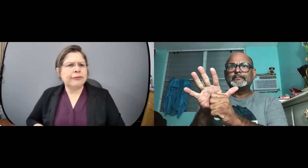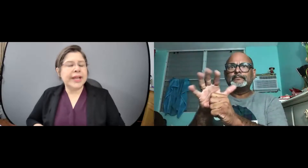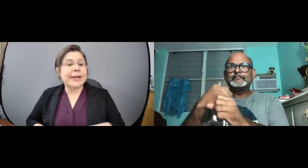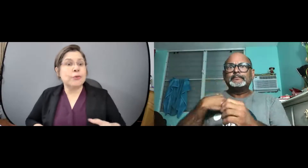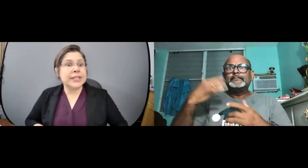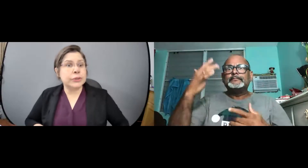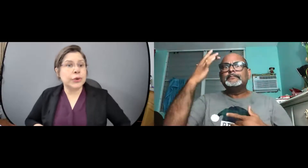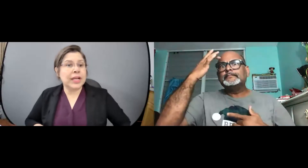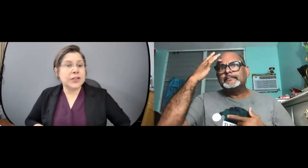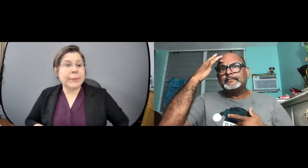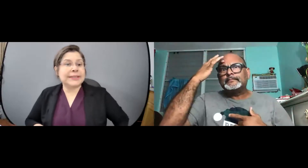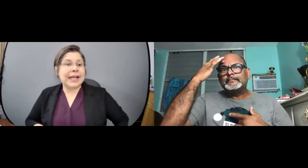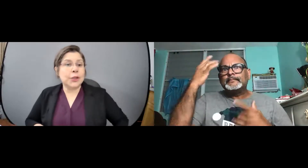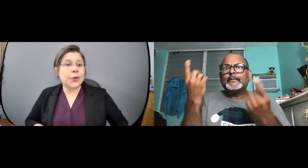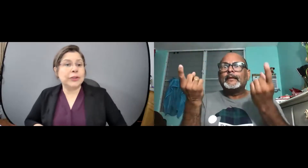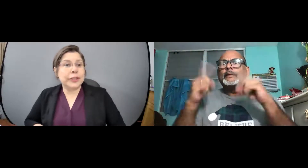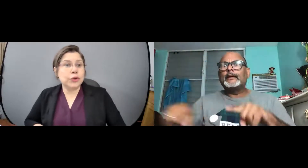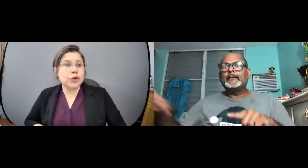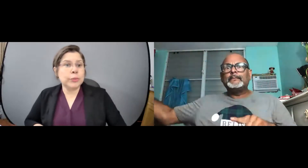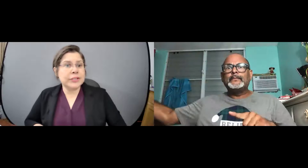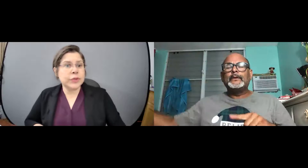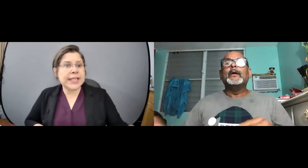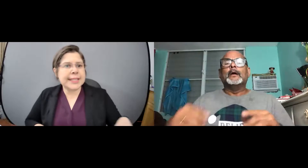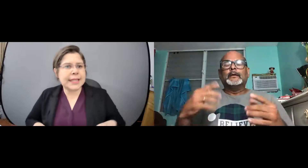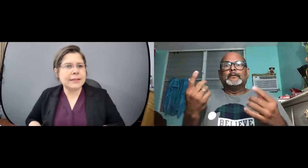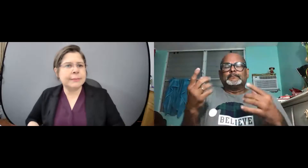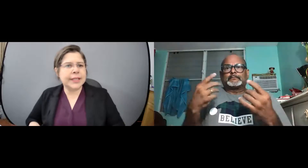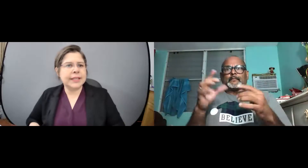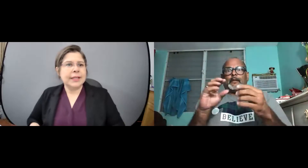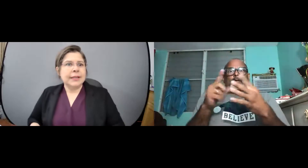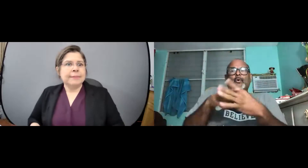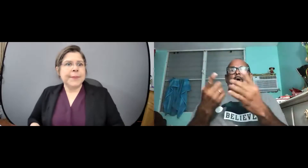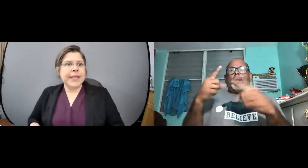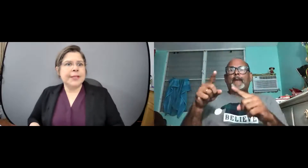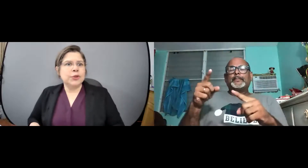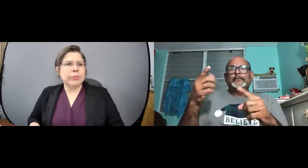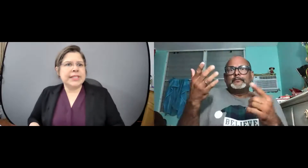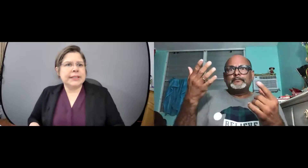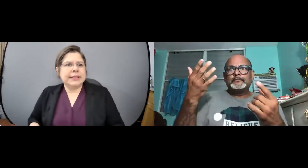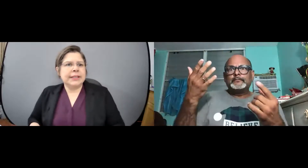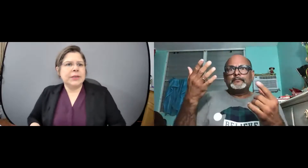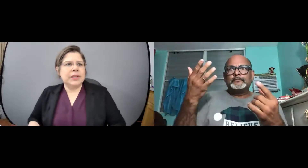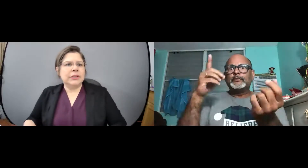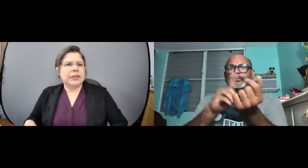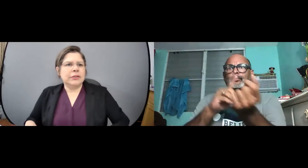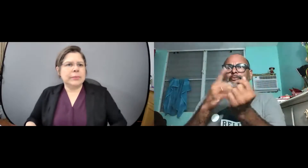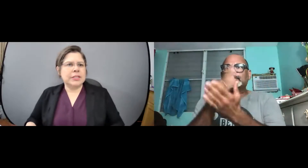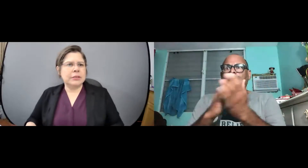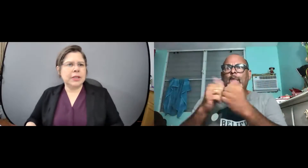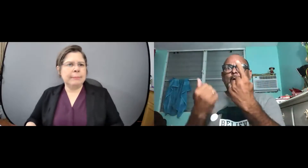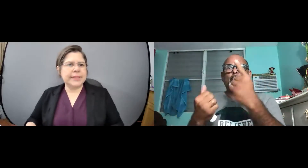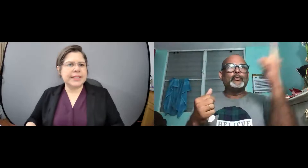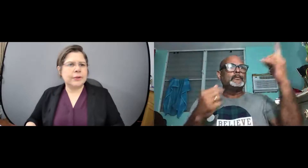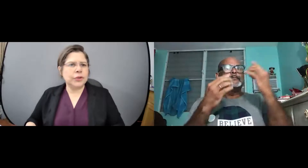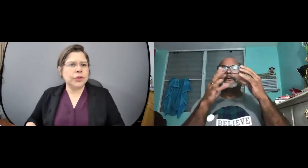que fue que comenzó el año pasado cuando esto comenzó en diciembre yo me sentí cuando esto